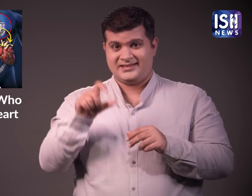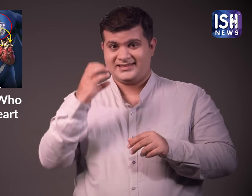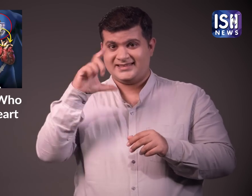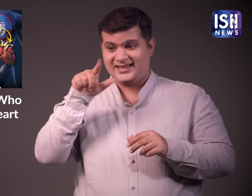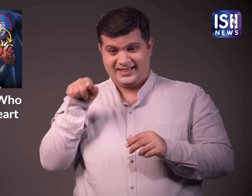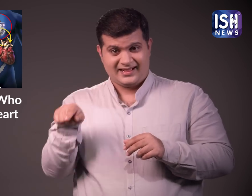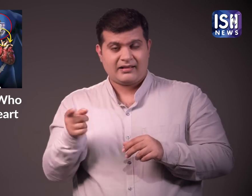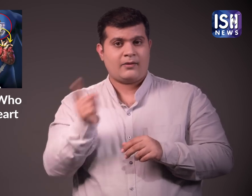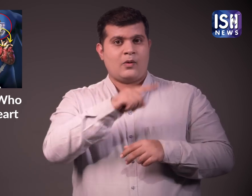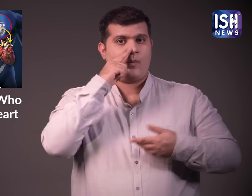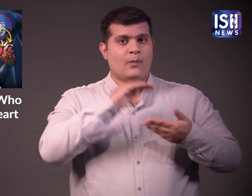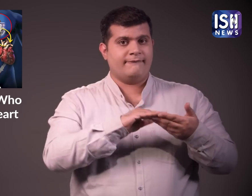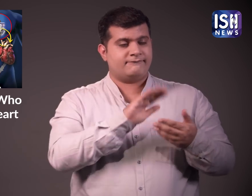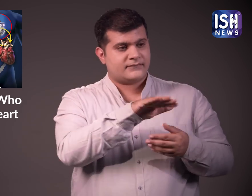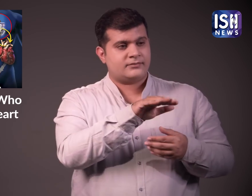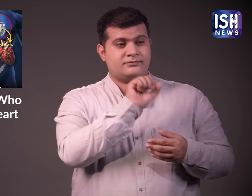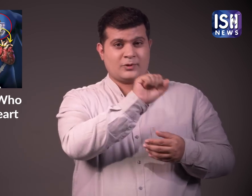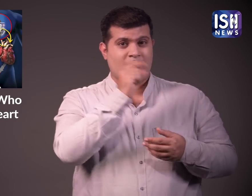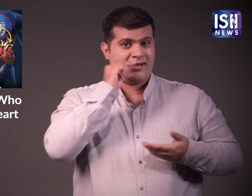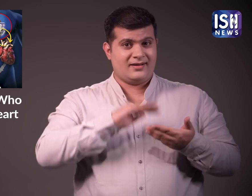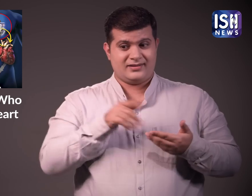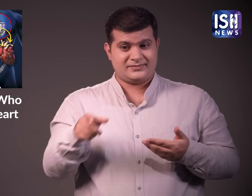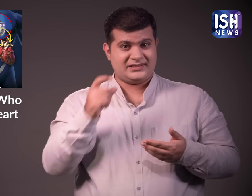कि क्रेग 12 घंटे से जादा नहीं जी पाएंगे